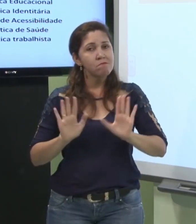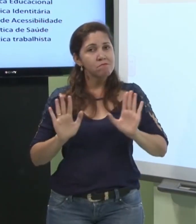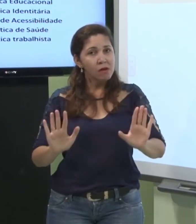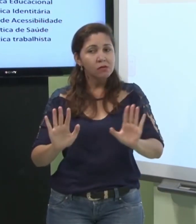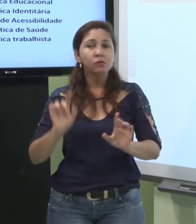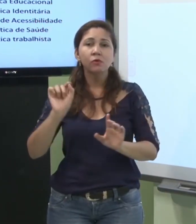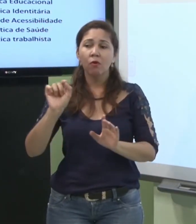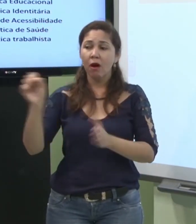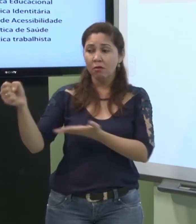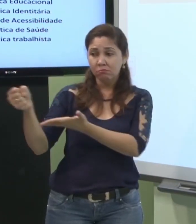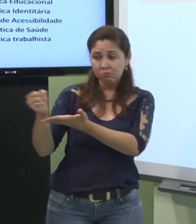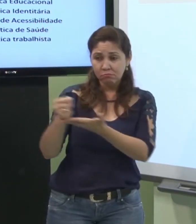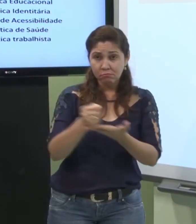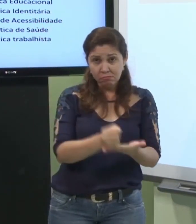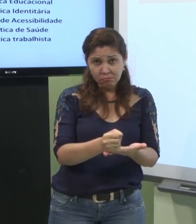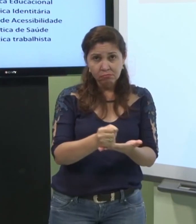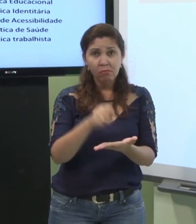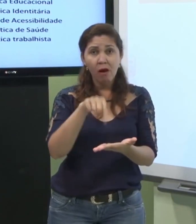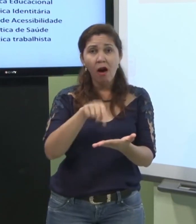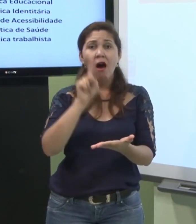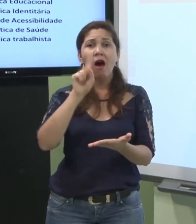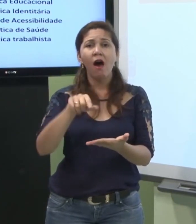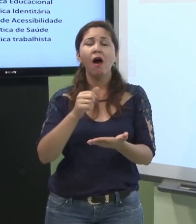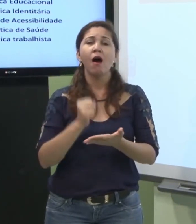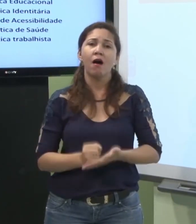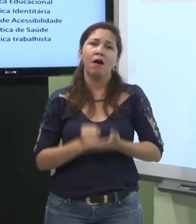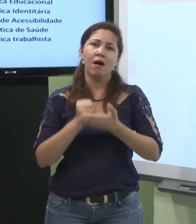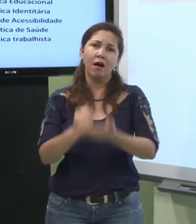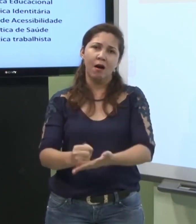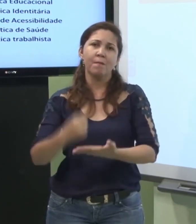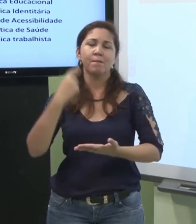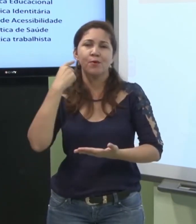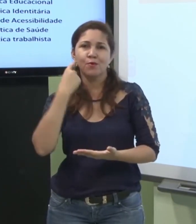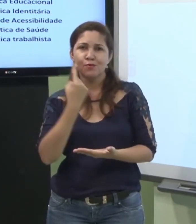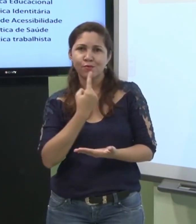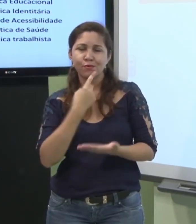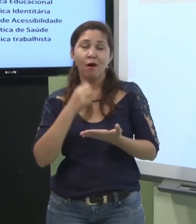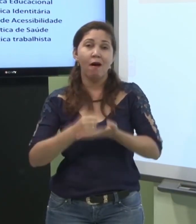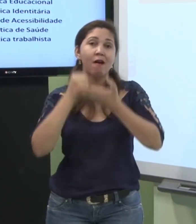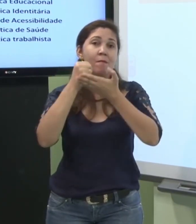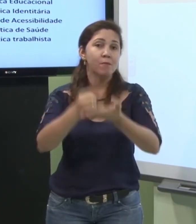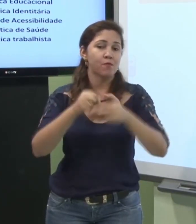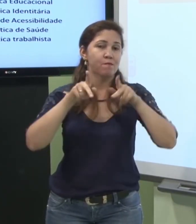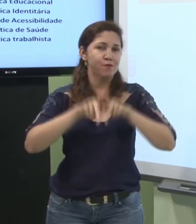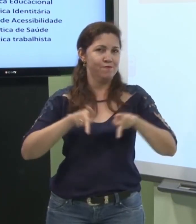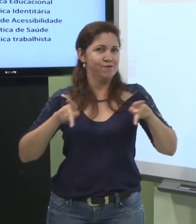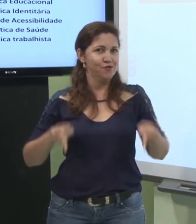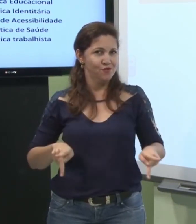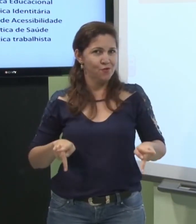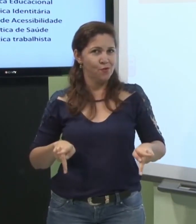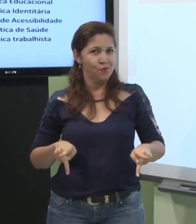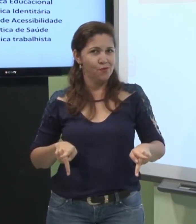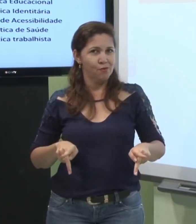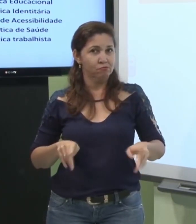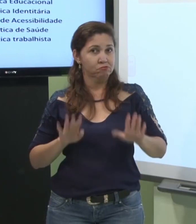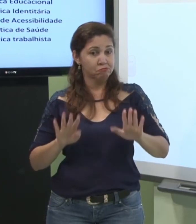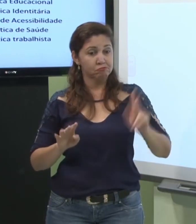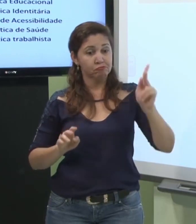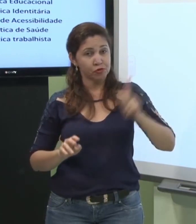problemas então o intérprete está ali para apoiar o